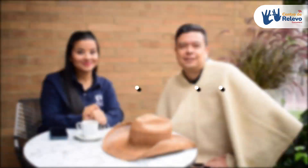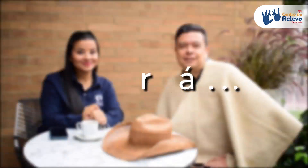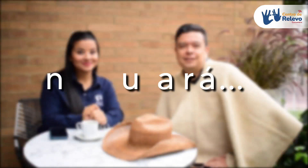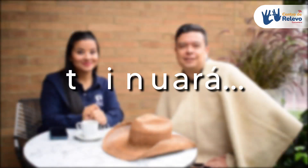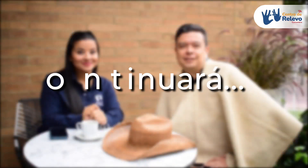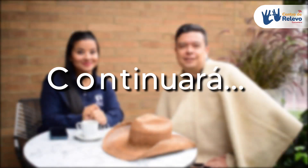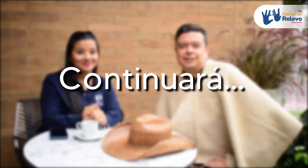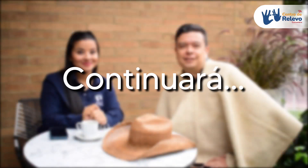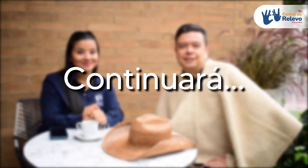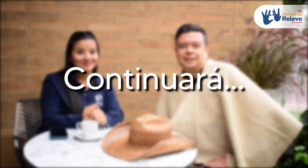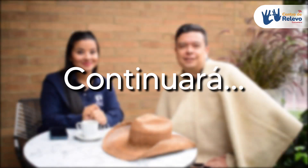Continuará